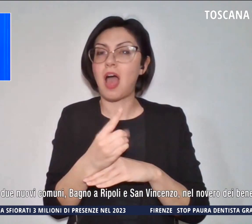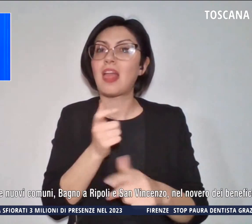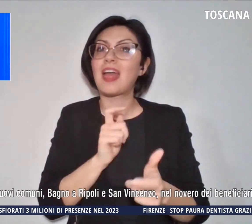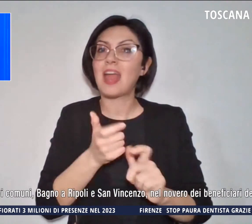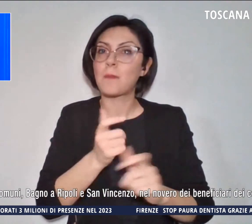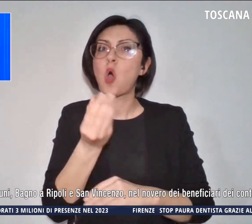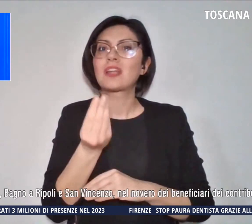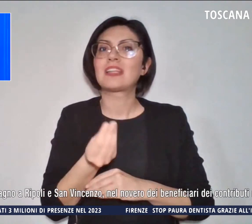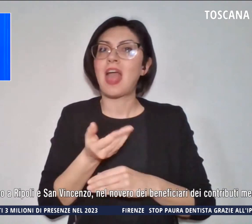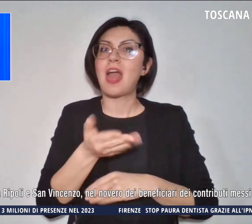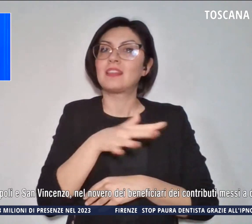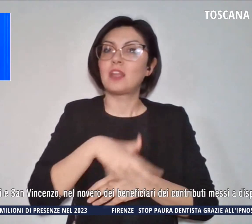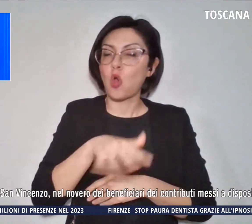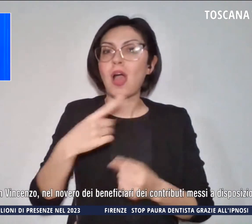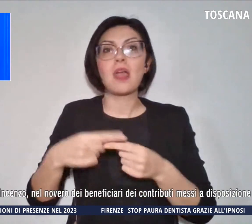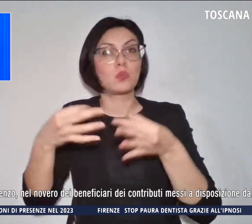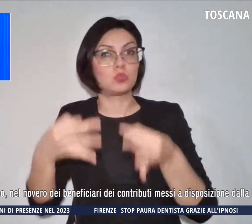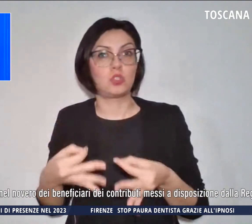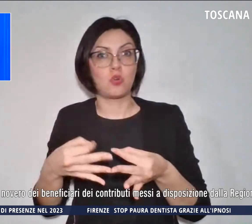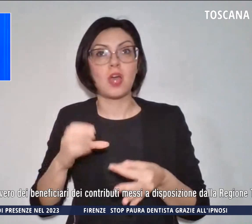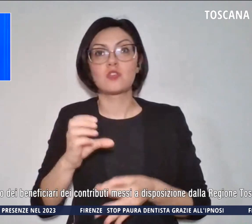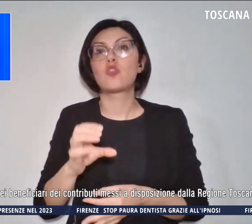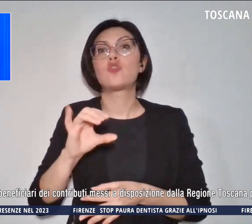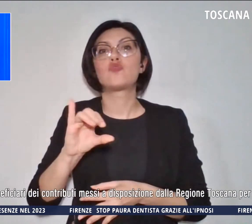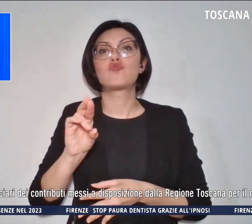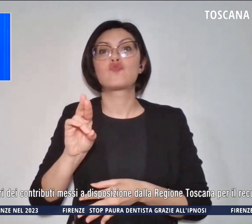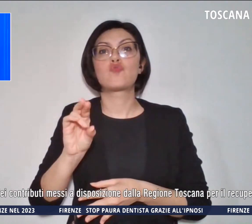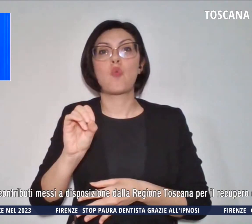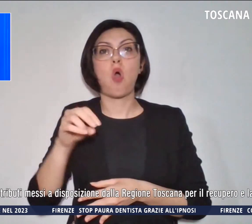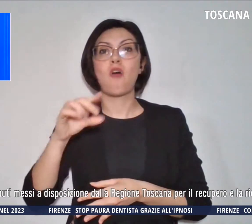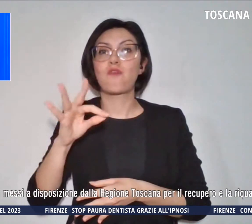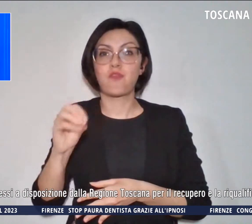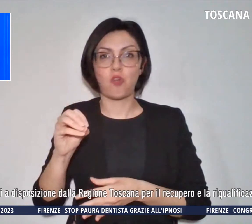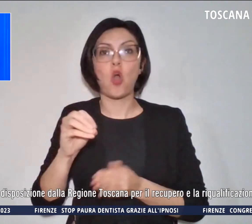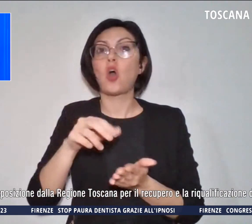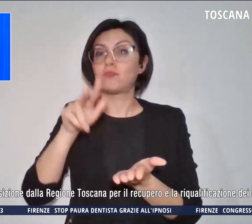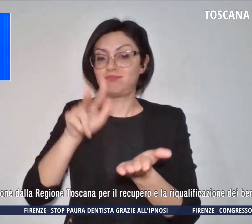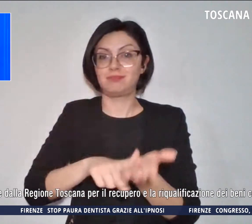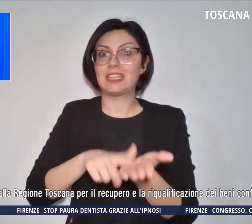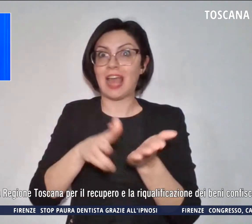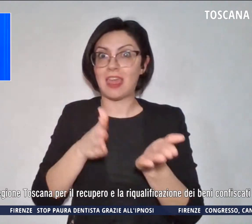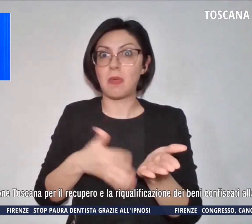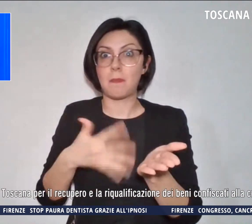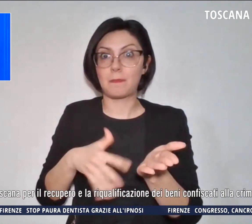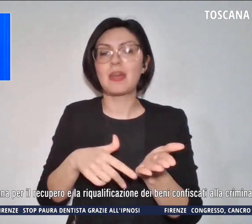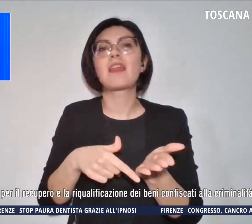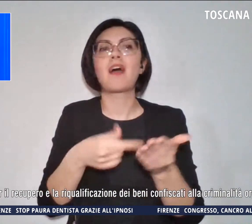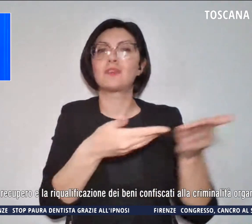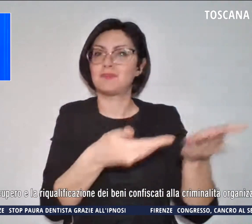locali e sicurezza Stefano Ciuoffo, una delibera che accoglie i due nuovi comuni.